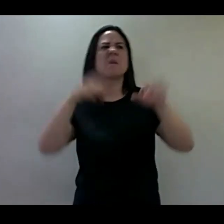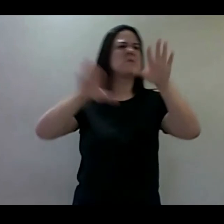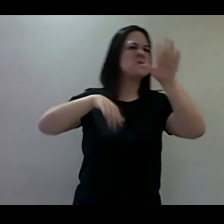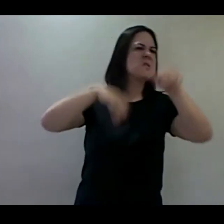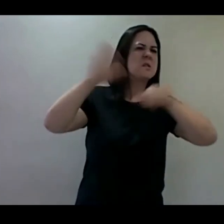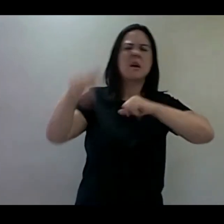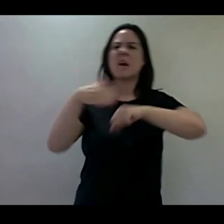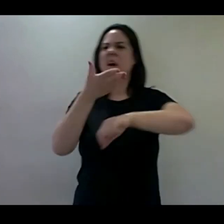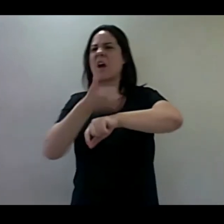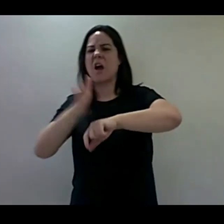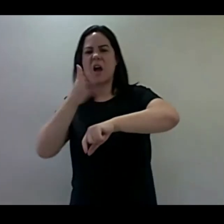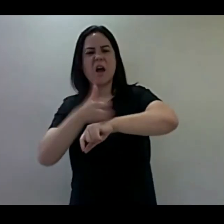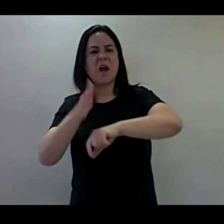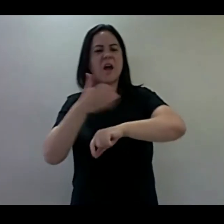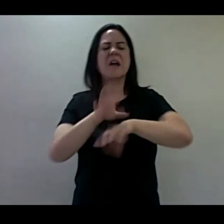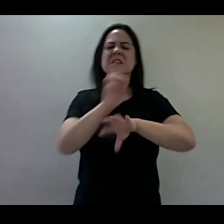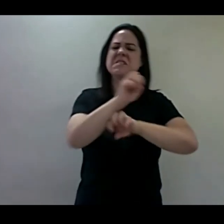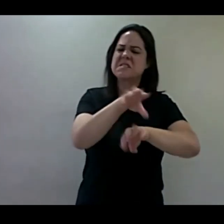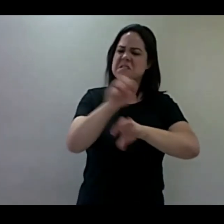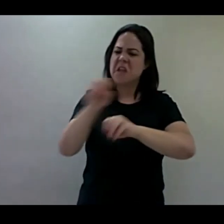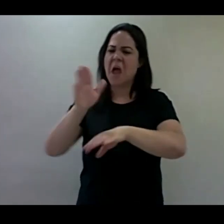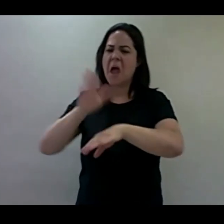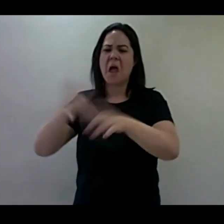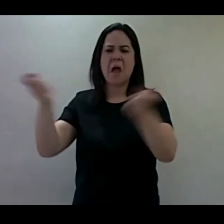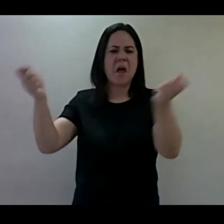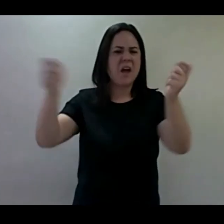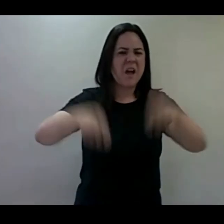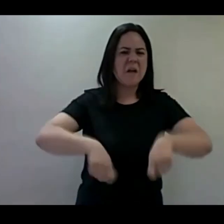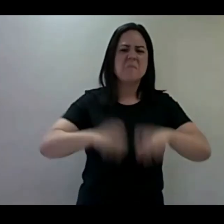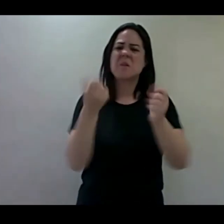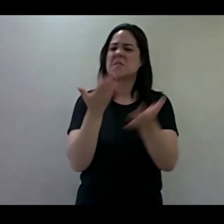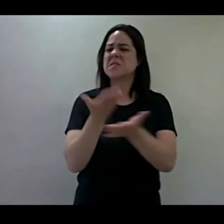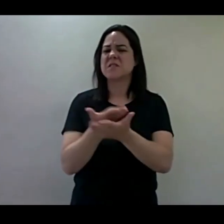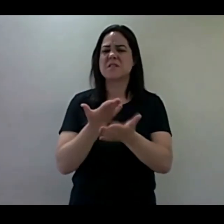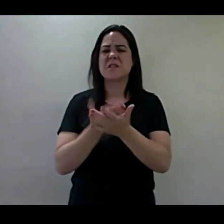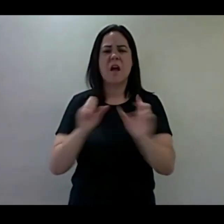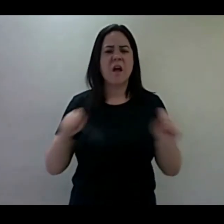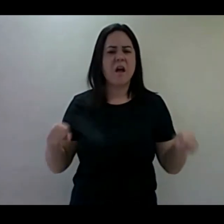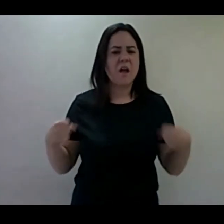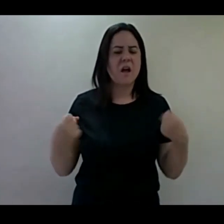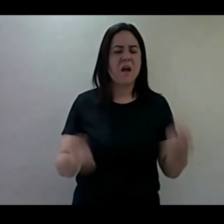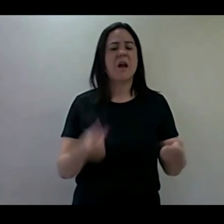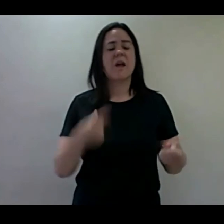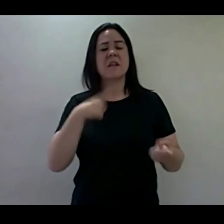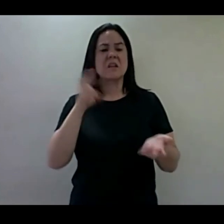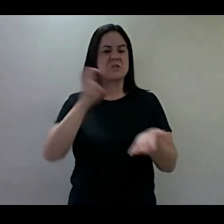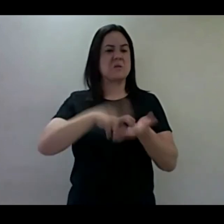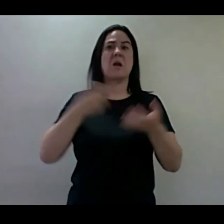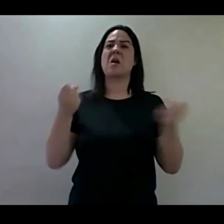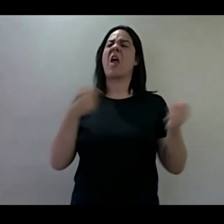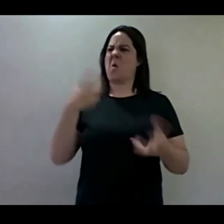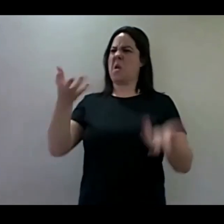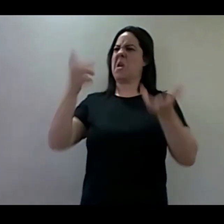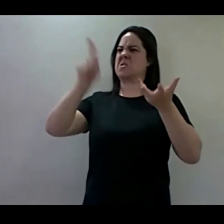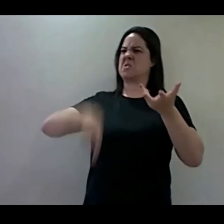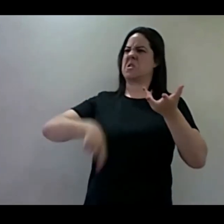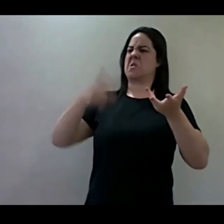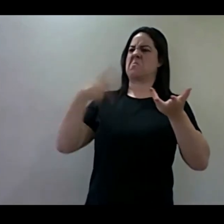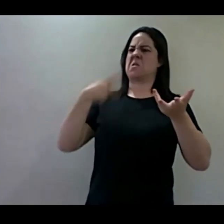ensinar, capacitar. Você pode estudar. Você pode até acordar um dia de manhã e dizer, eu quero ser pastor. Eu quero ser músico. Eu quero ser